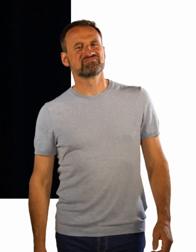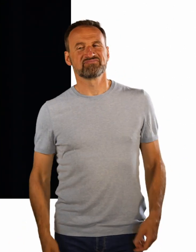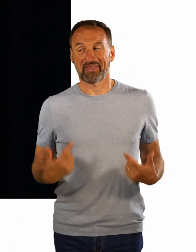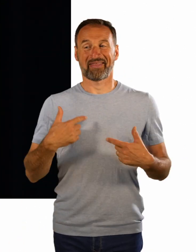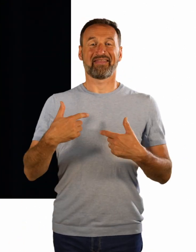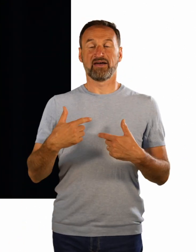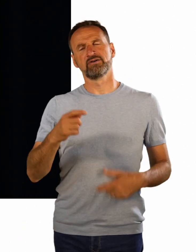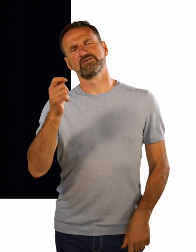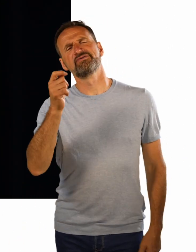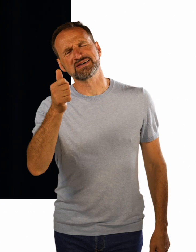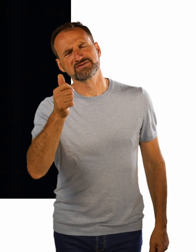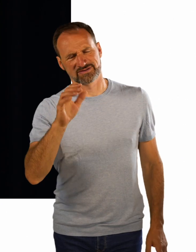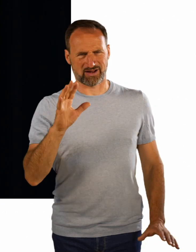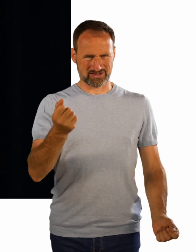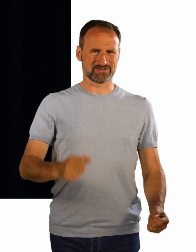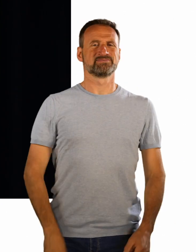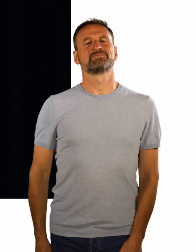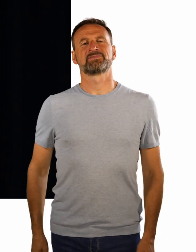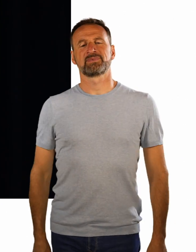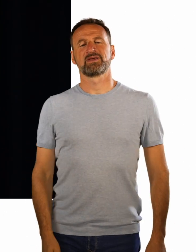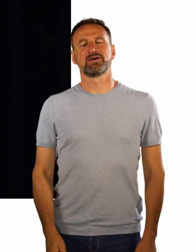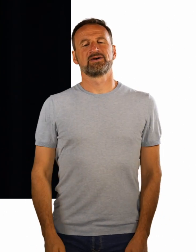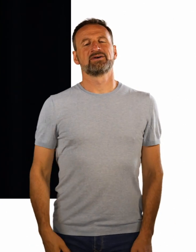Fast alles, was ich gucke an, ist Gewinn.